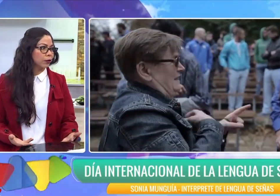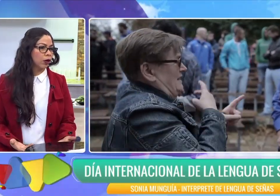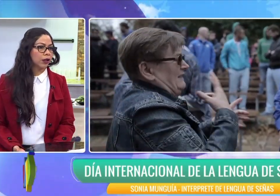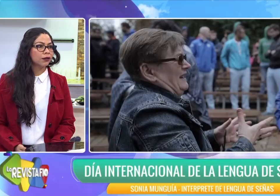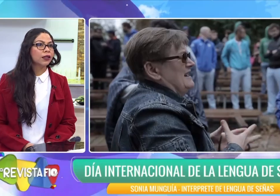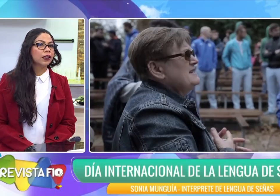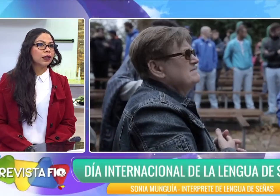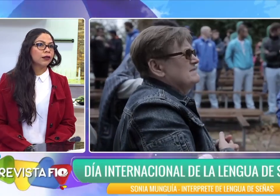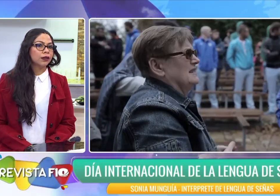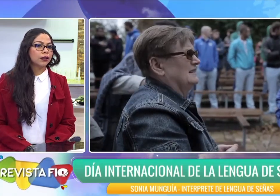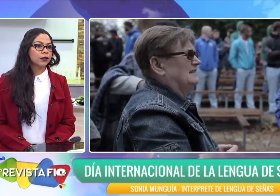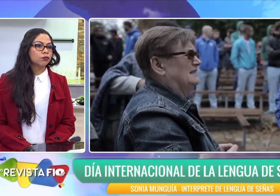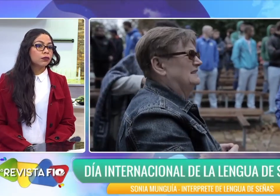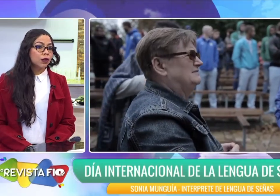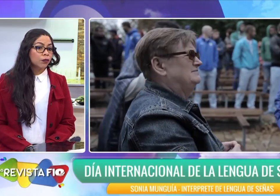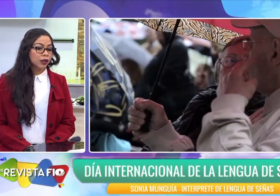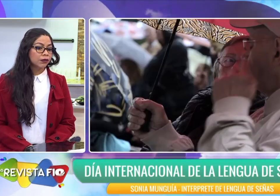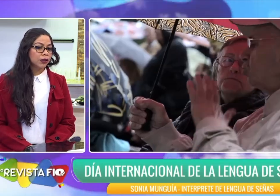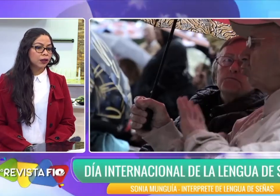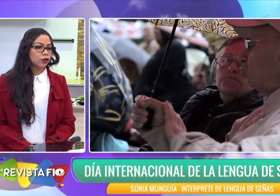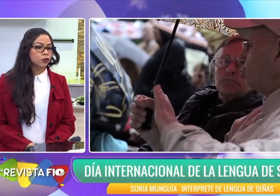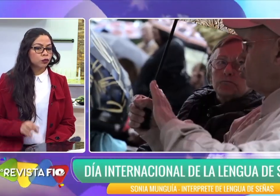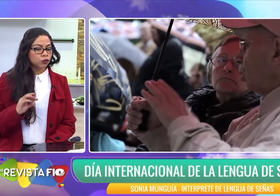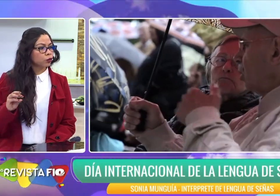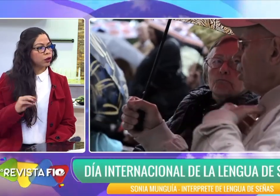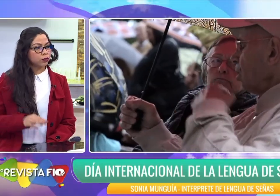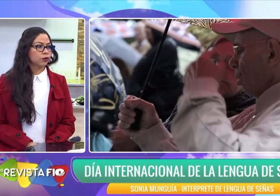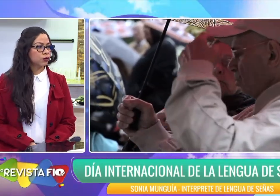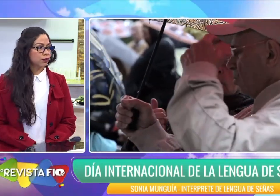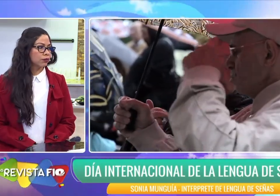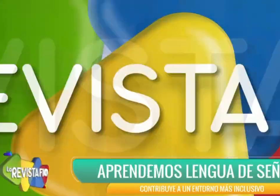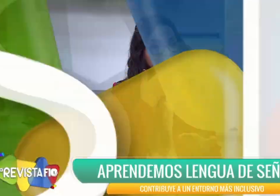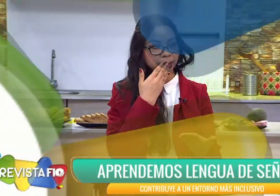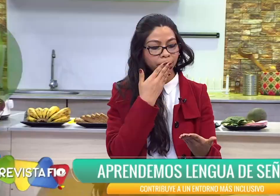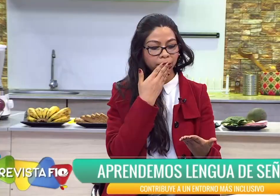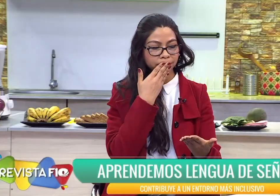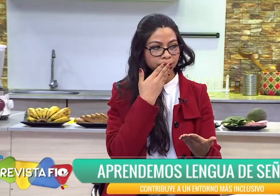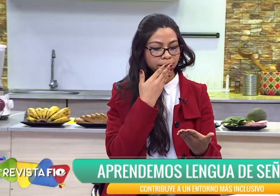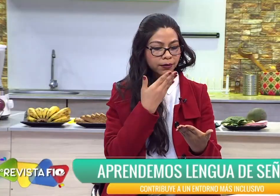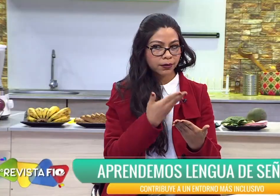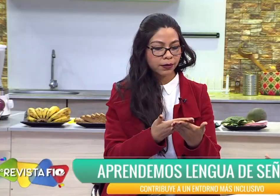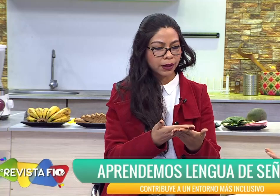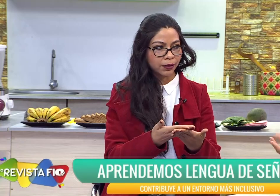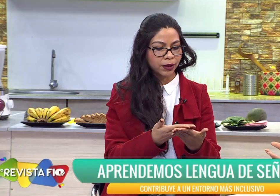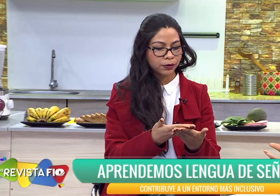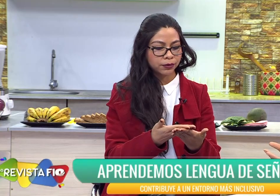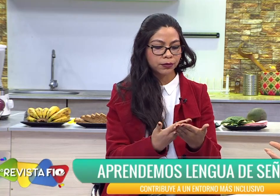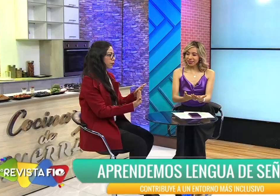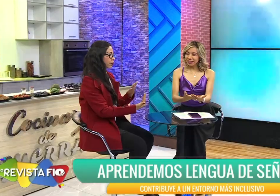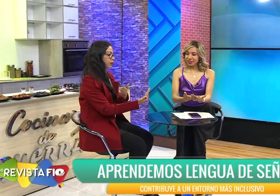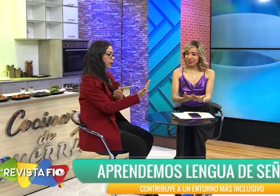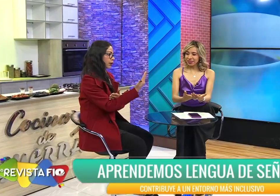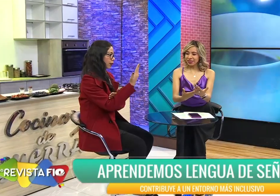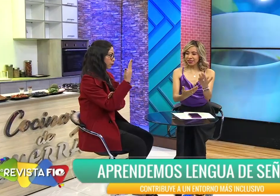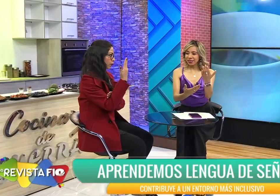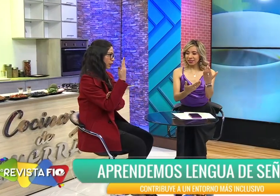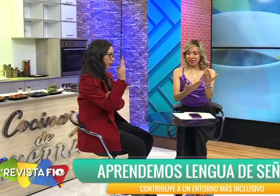lenguaje, también tienen como sus modismos. ¿Viene de la boca? A la mano. Muy bien. Buen día.